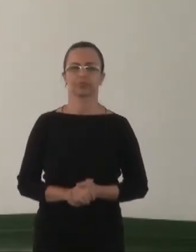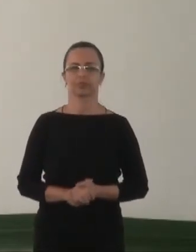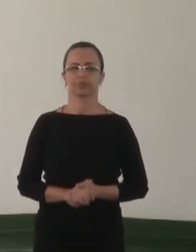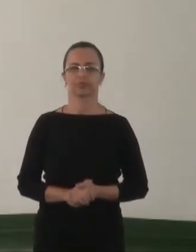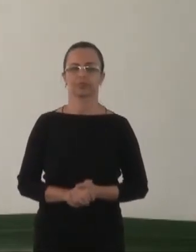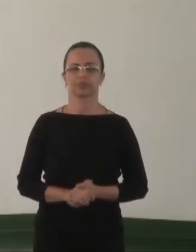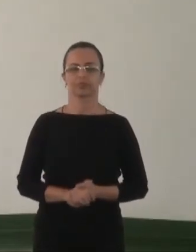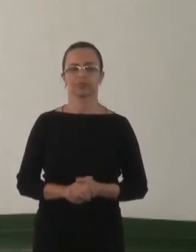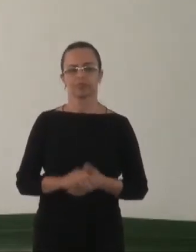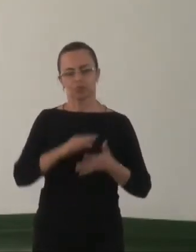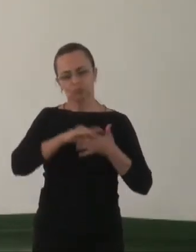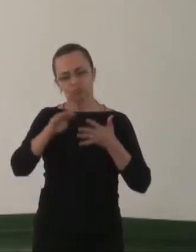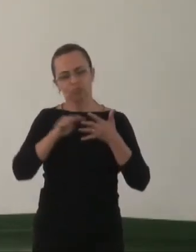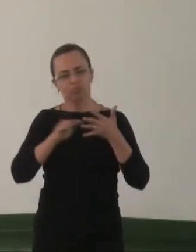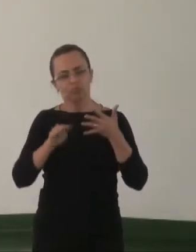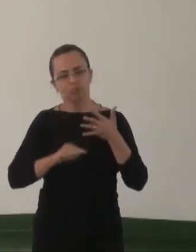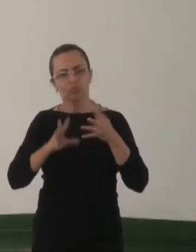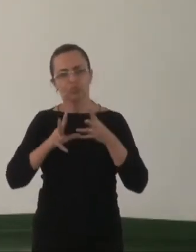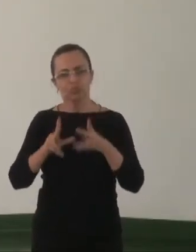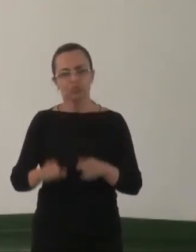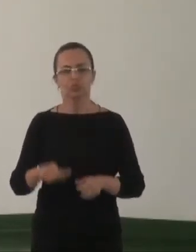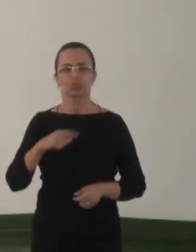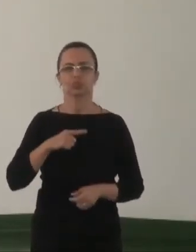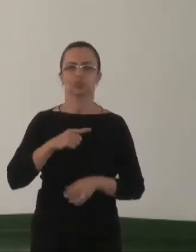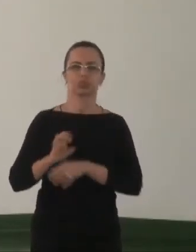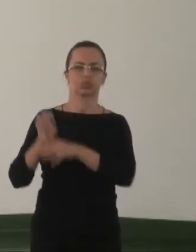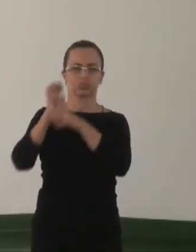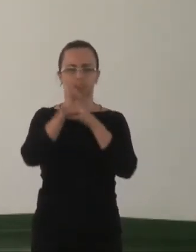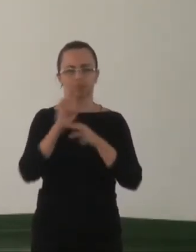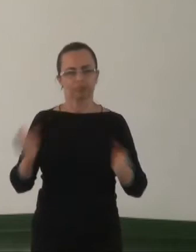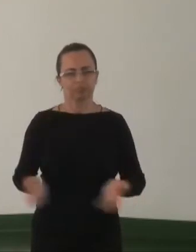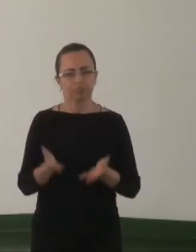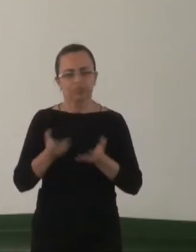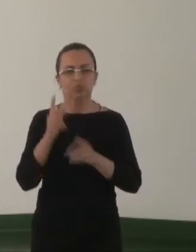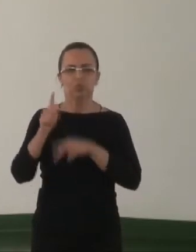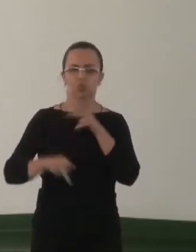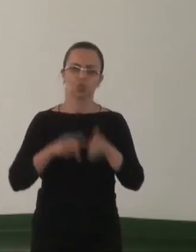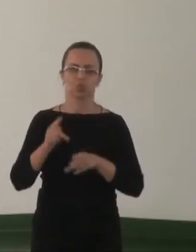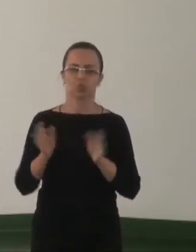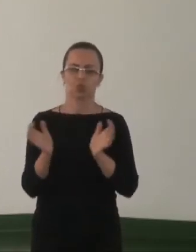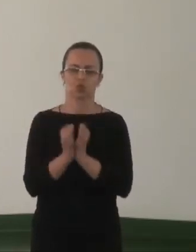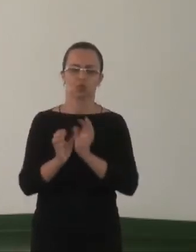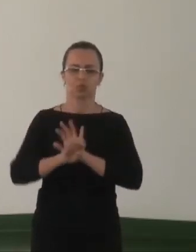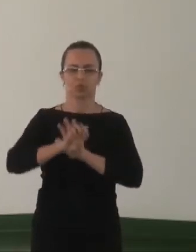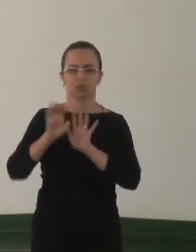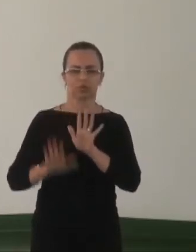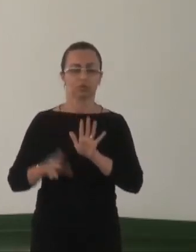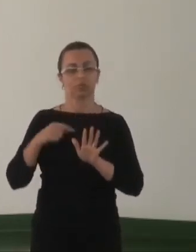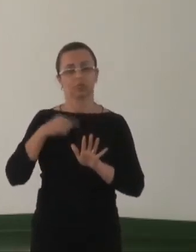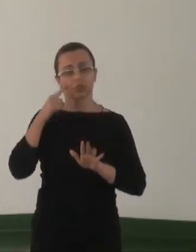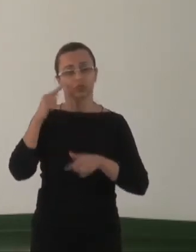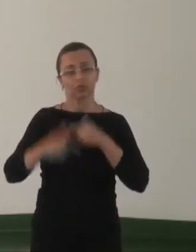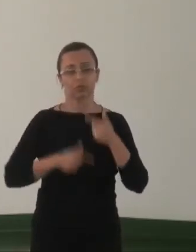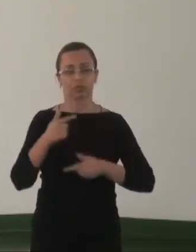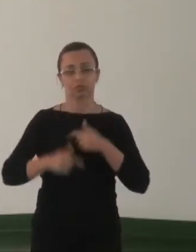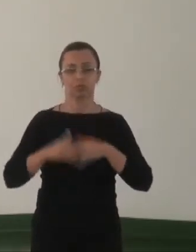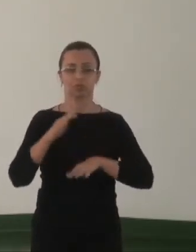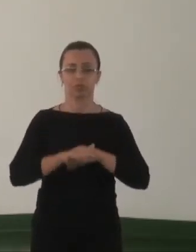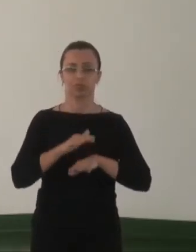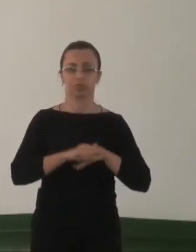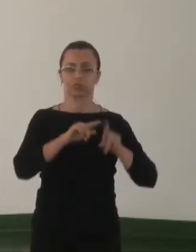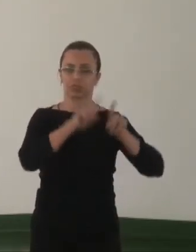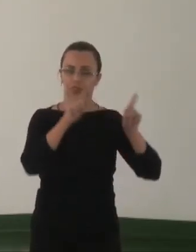ramos, em todos os estados, órgão interno para a promoção dos direitos da população LGBT, visando qualificar a atuação dos membros e